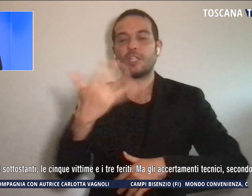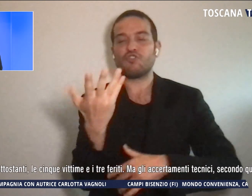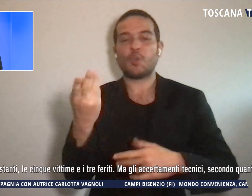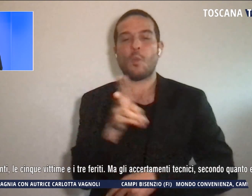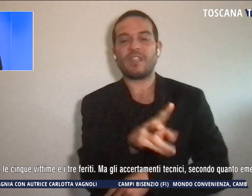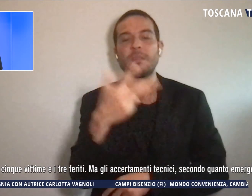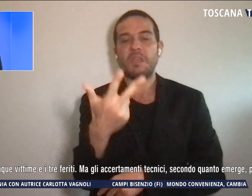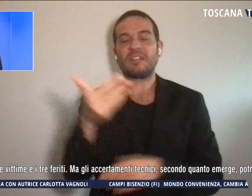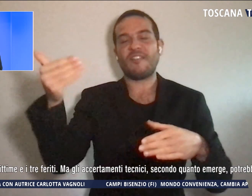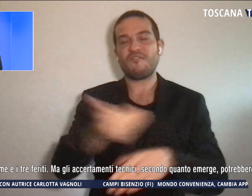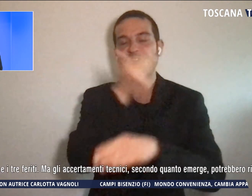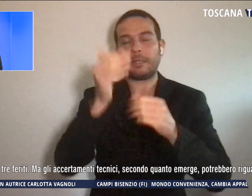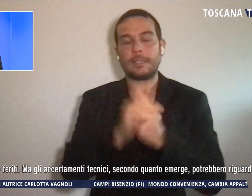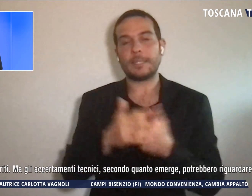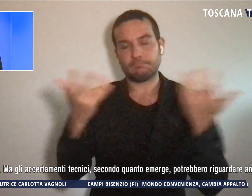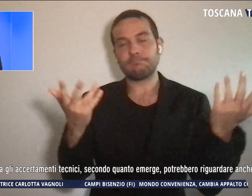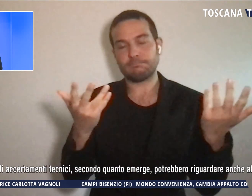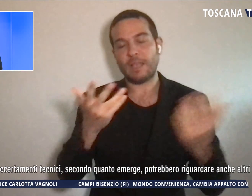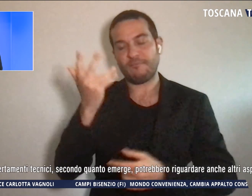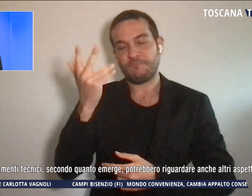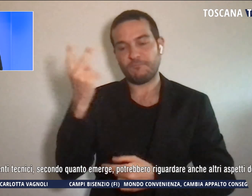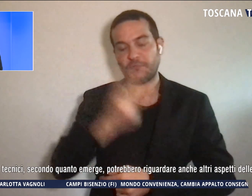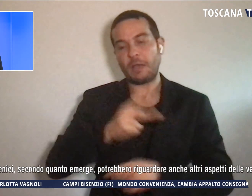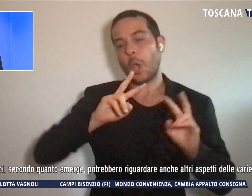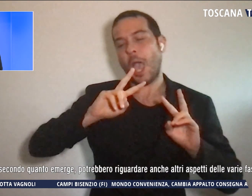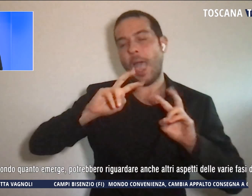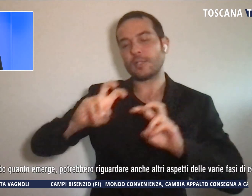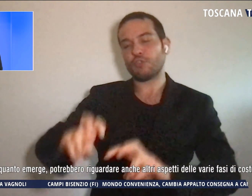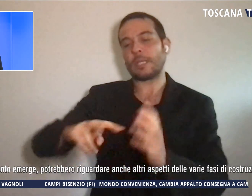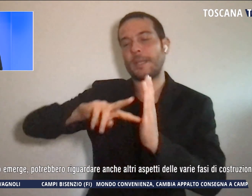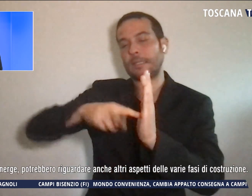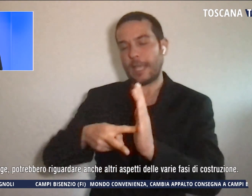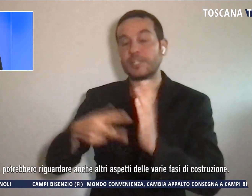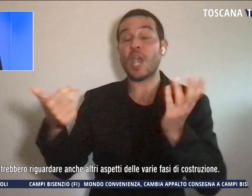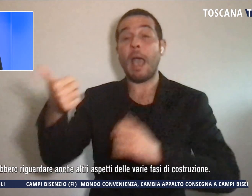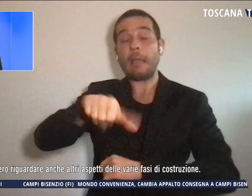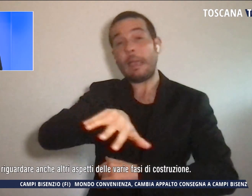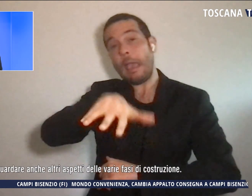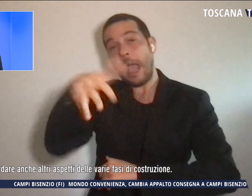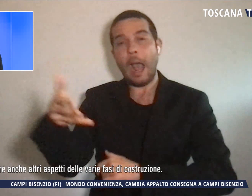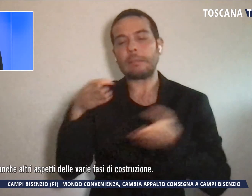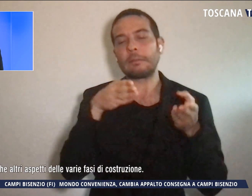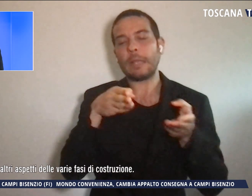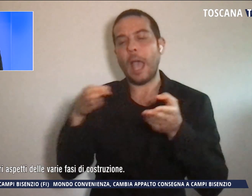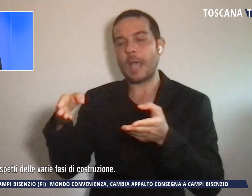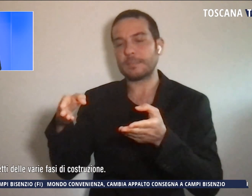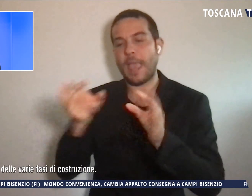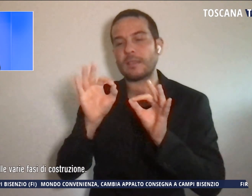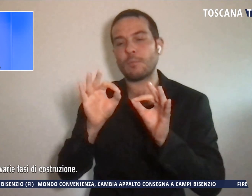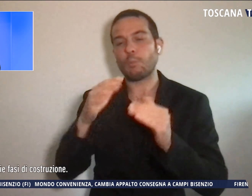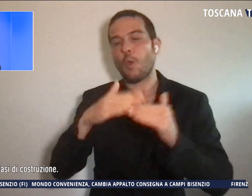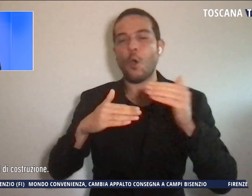Ma gli accertamenti tecnici, secondo quanto emerge, potrebbero riguardare anche altri aspetti delle varie fasi della costruzione.